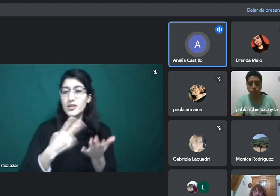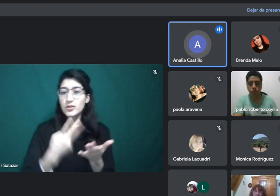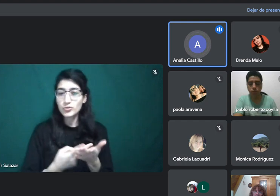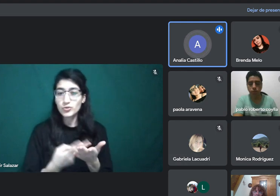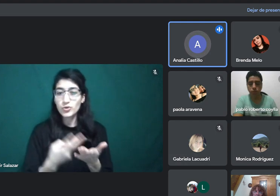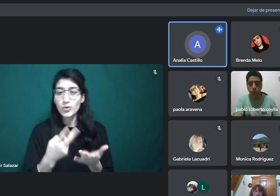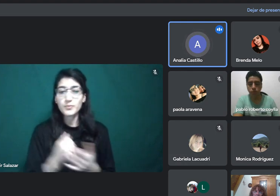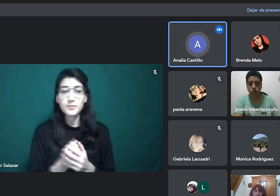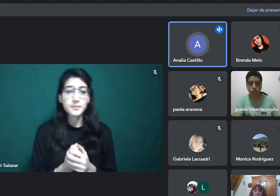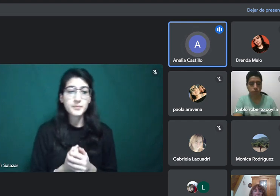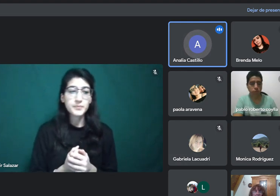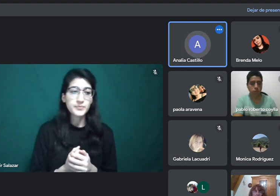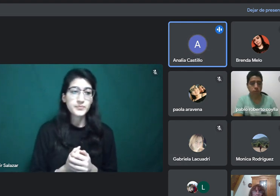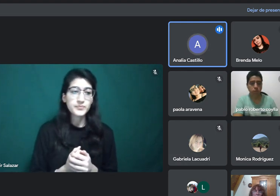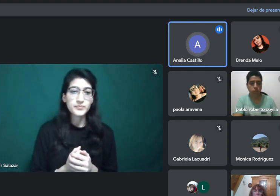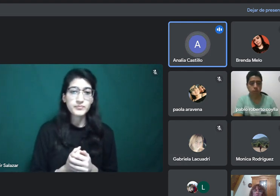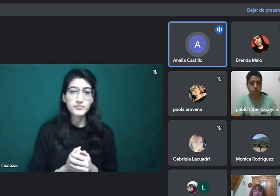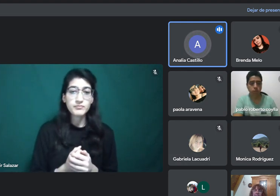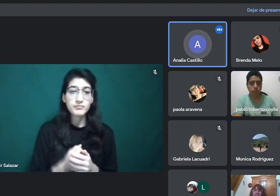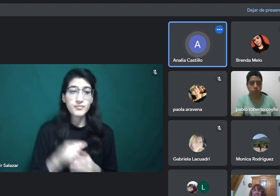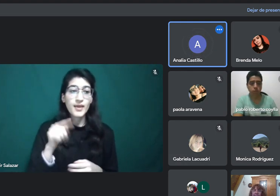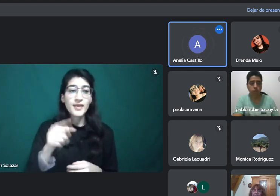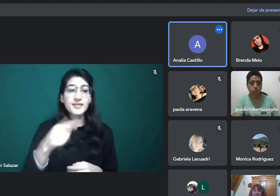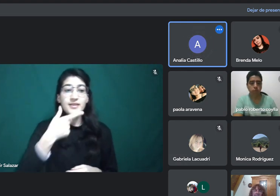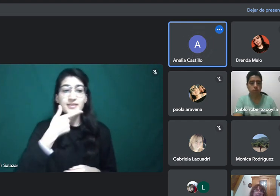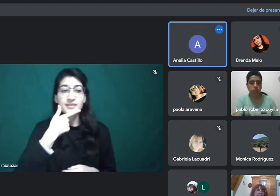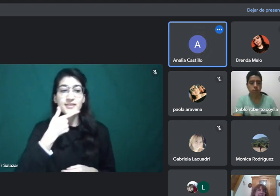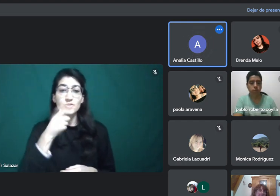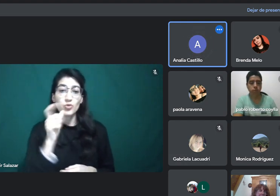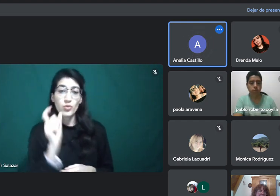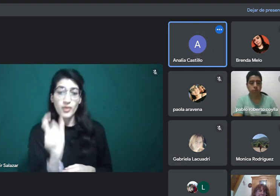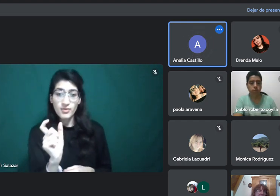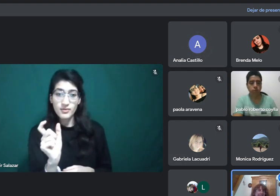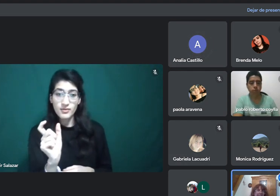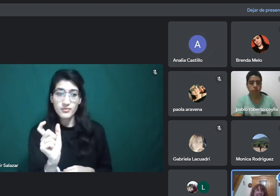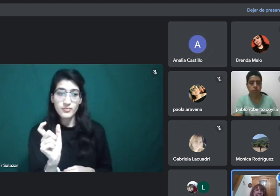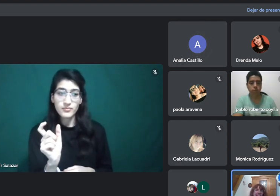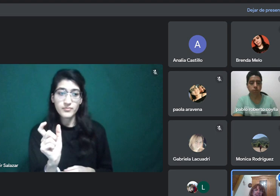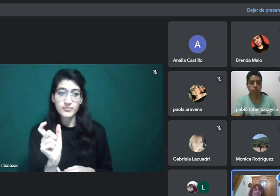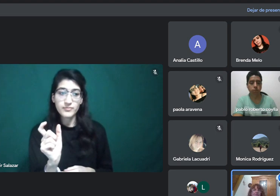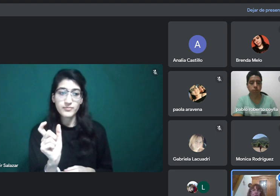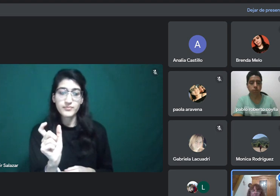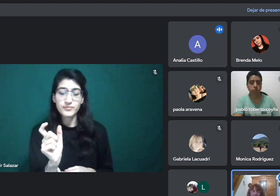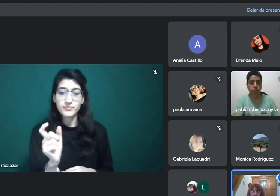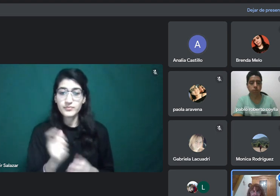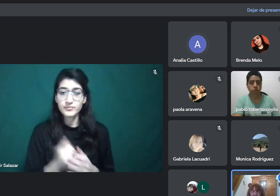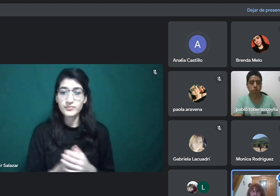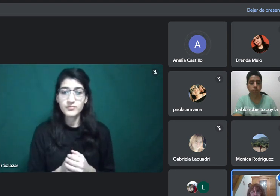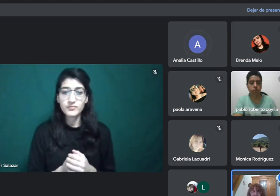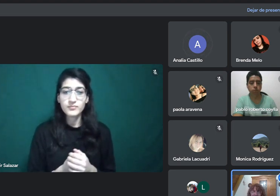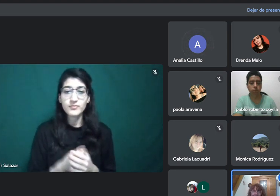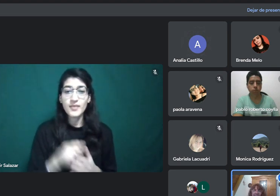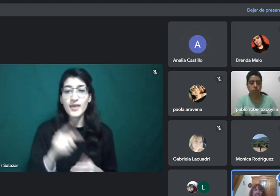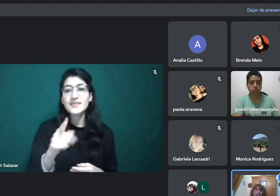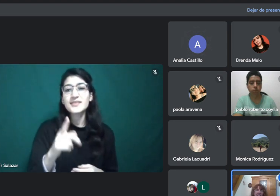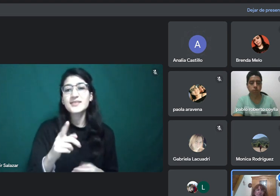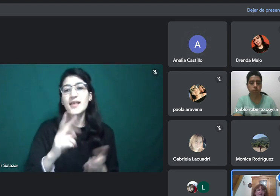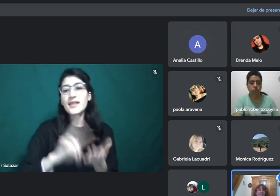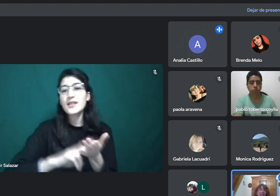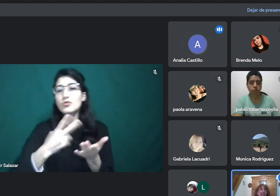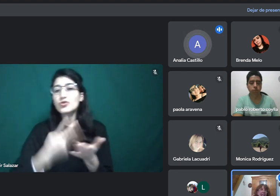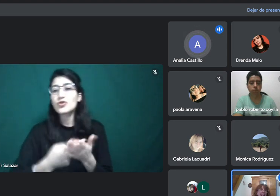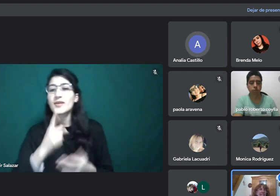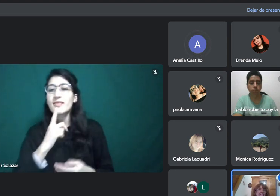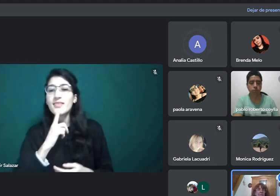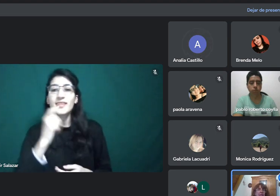a mí está como sustantivo. Claro, porque vos no decís tales se acercan, tales enfoques, ¿sí? Entonces,